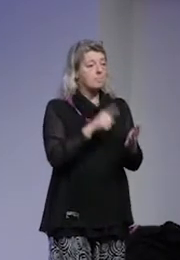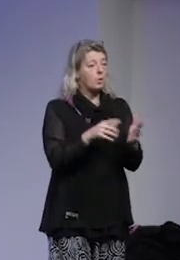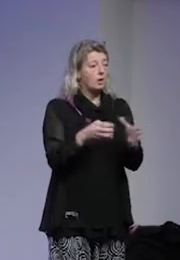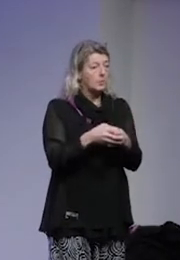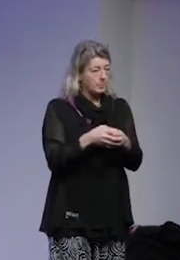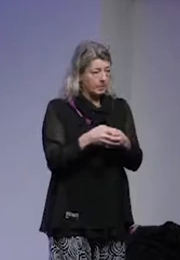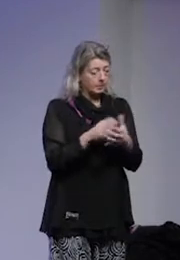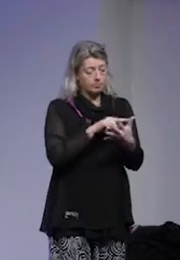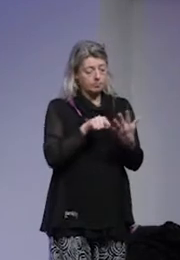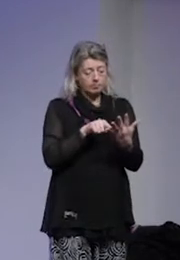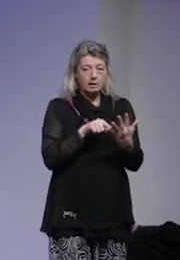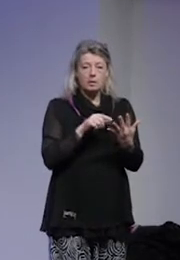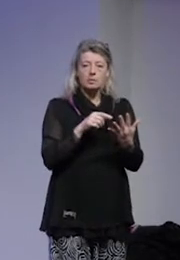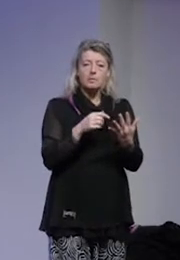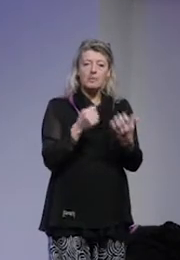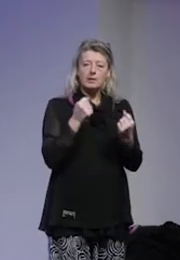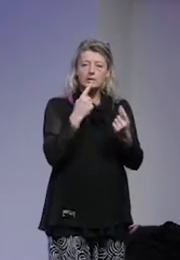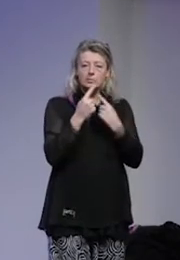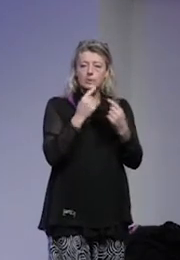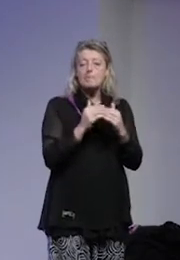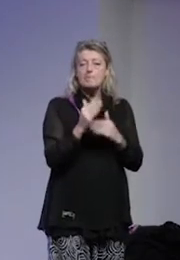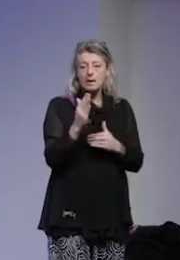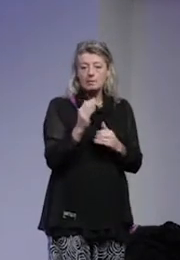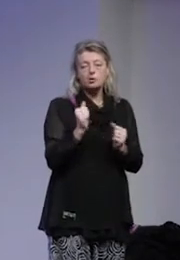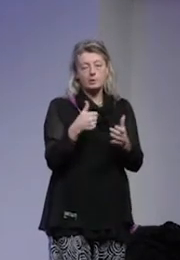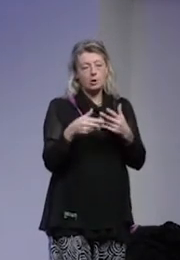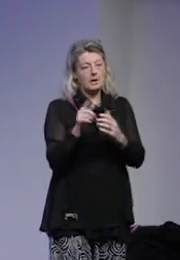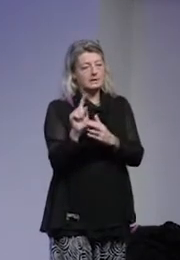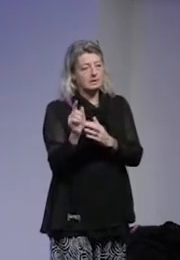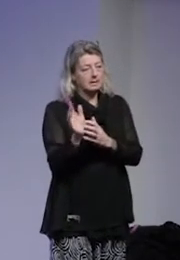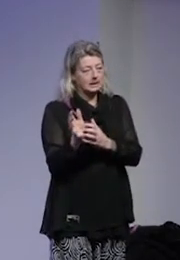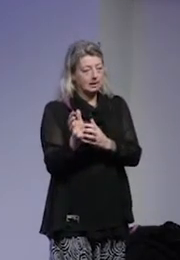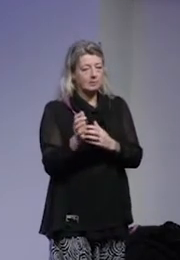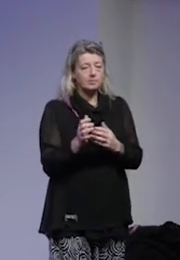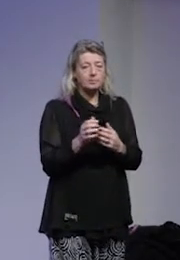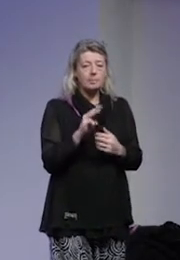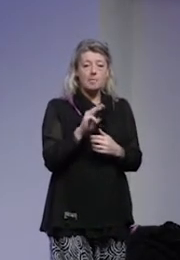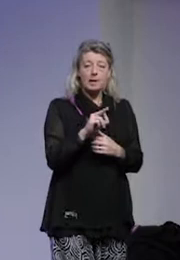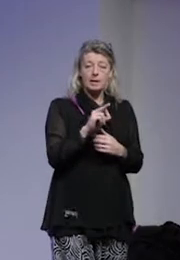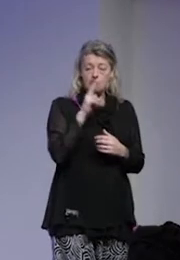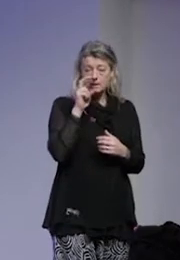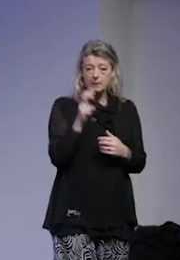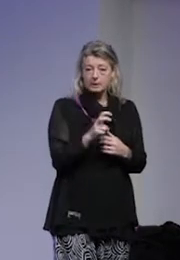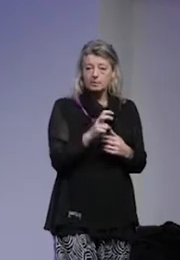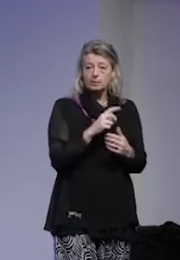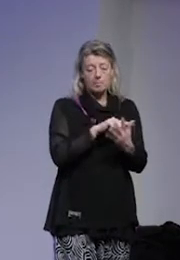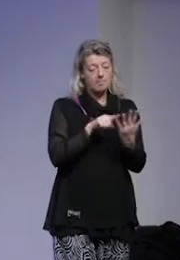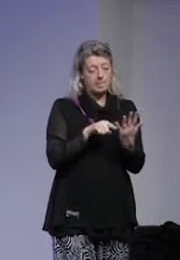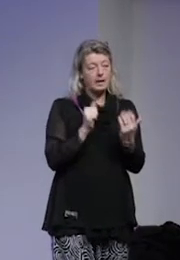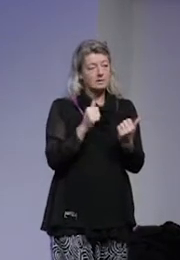värda att diskutera lite närmare, kanske få möjlighet att göra sen. Som ur ett MR-perspektiv tycker jag blir ganska